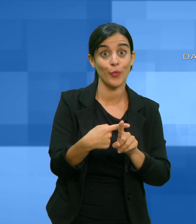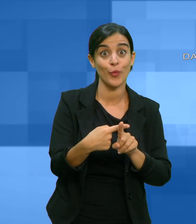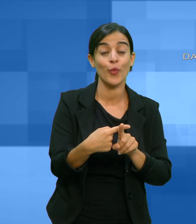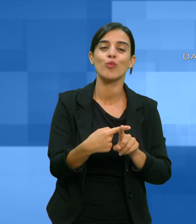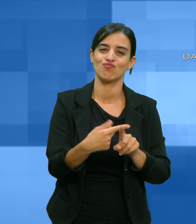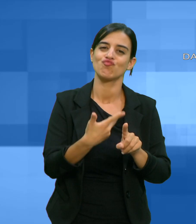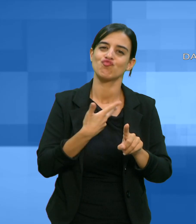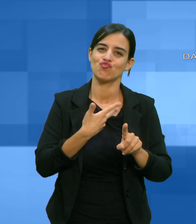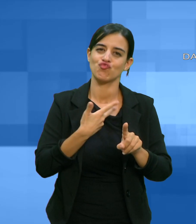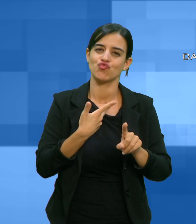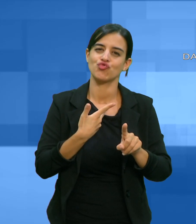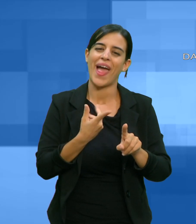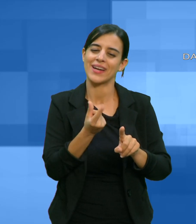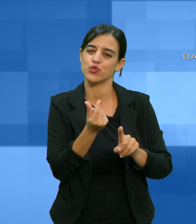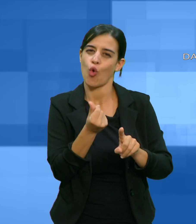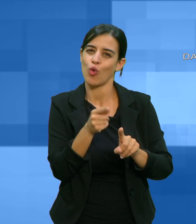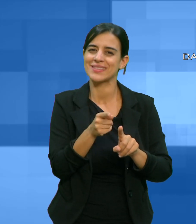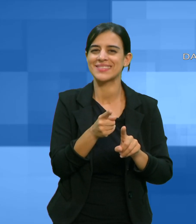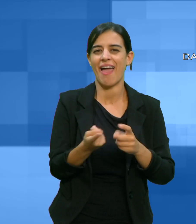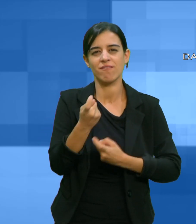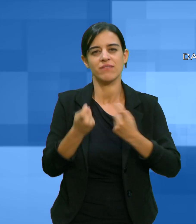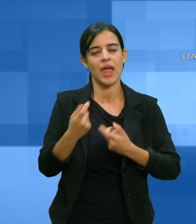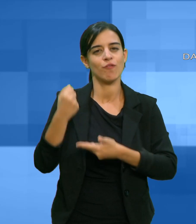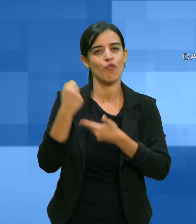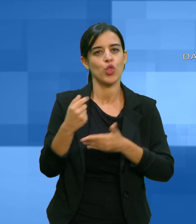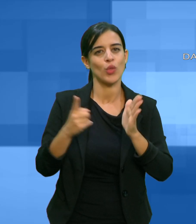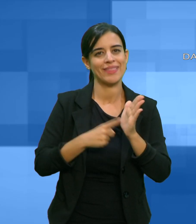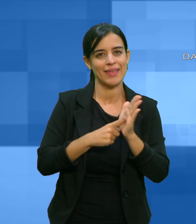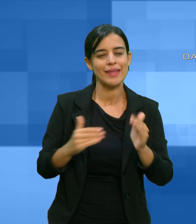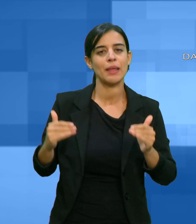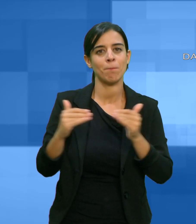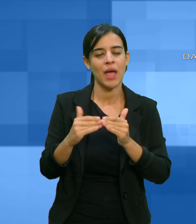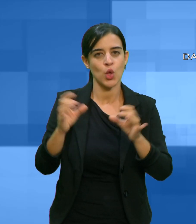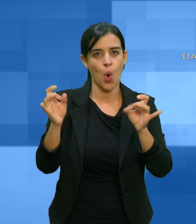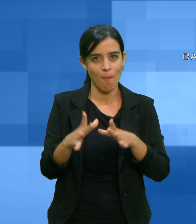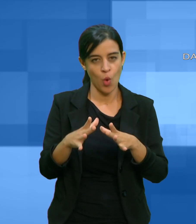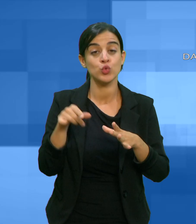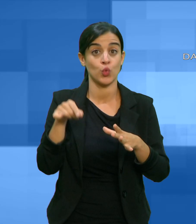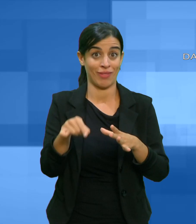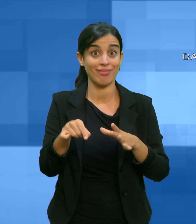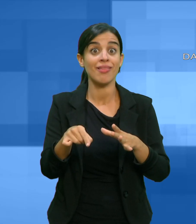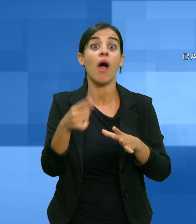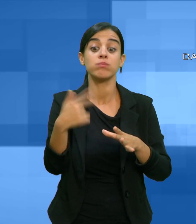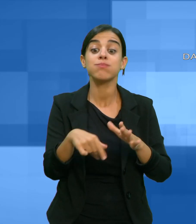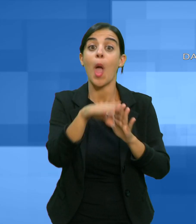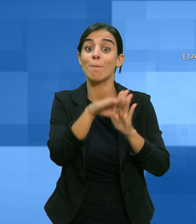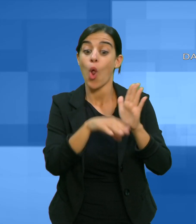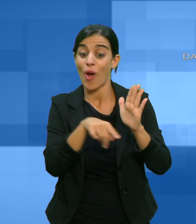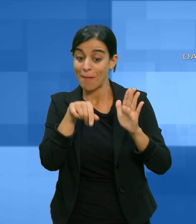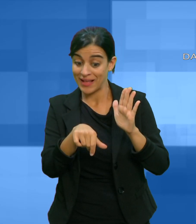risorse del fondo per i diritti e le pari opportunità pari a oltre